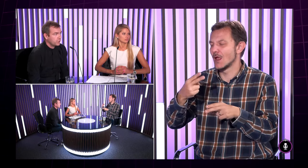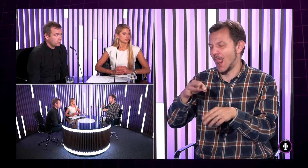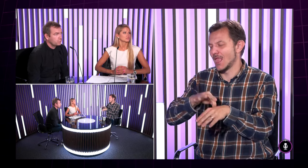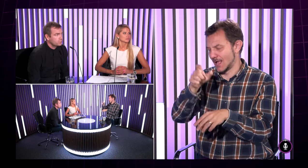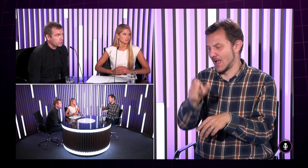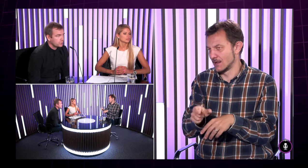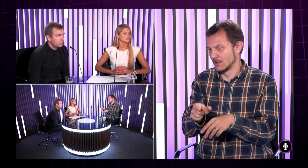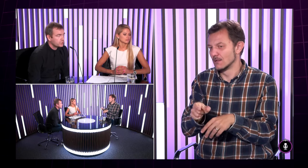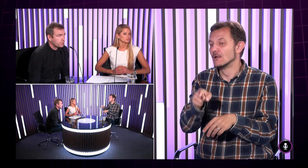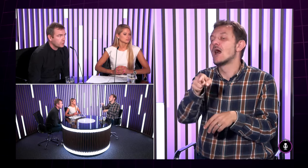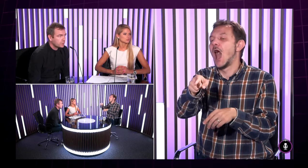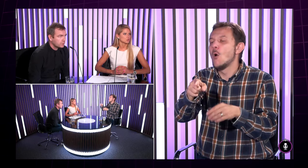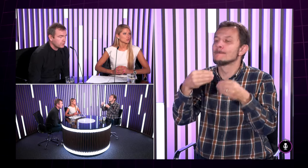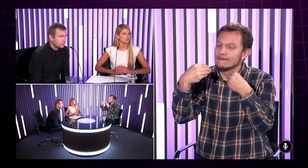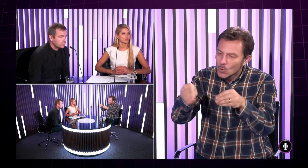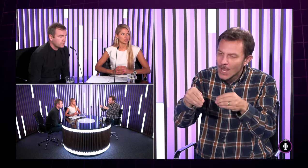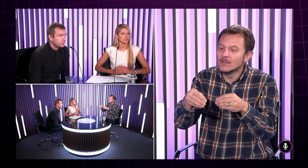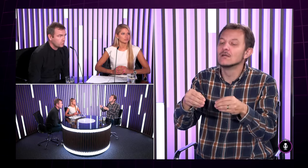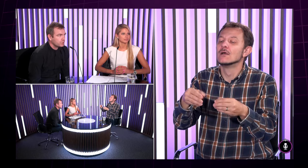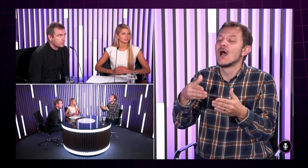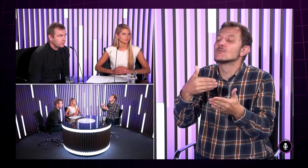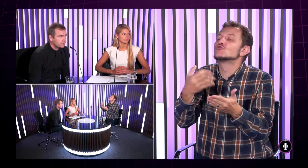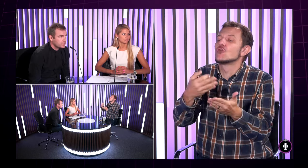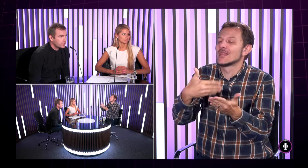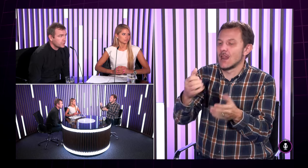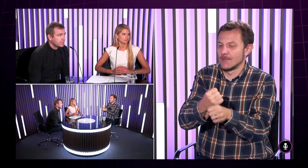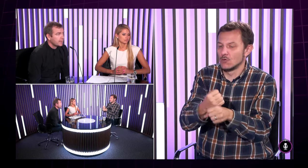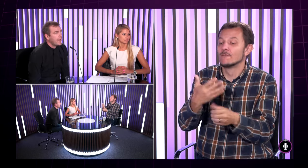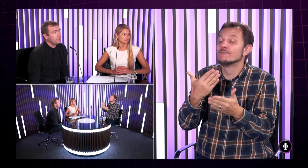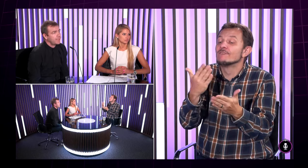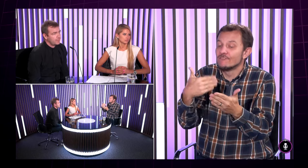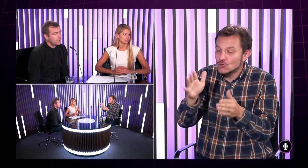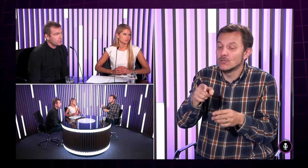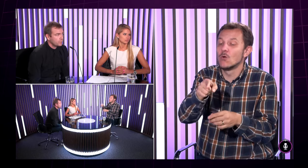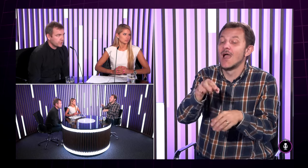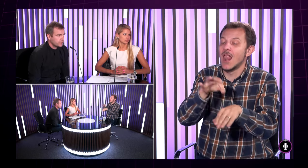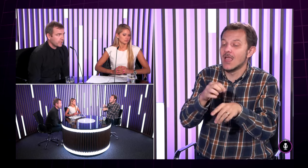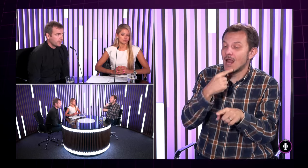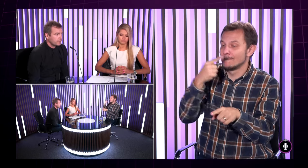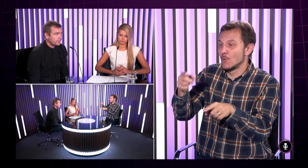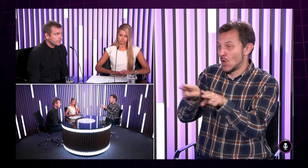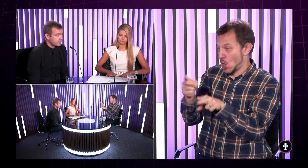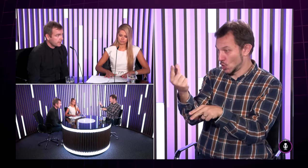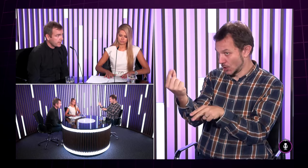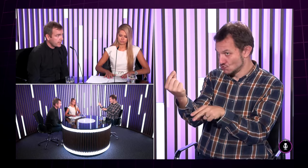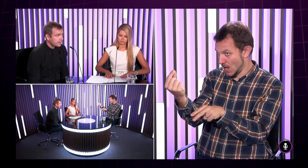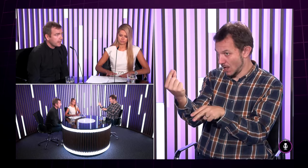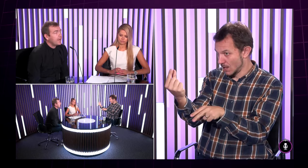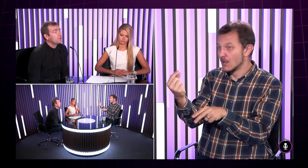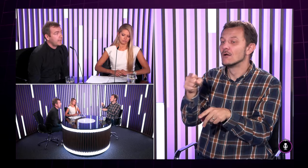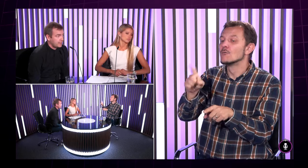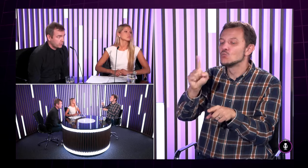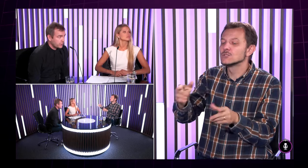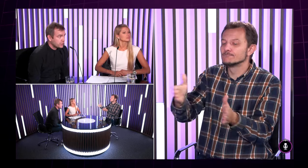čiže ušno-nosno-krčný a on ďalej potom odporúča, čo ďalej urobiť tento lekár